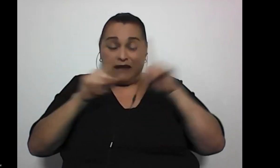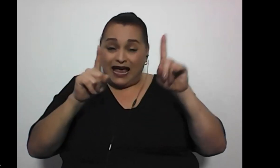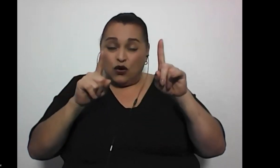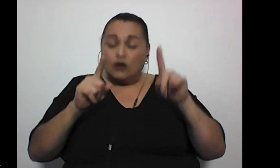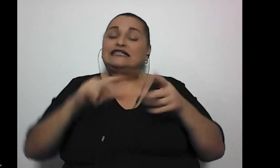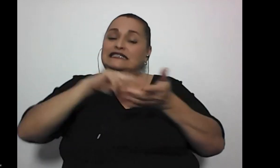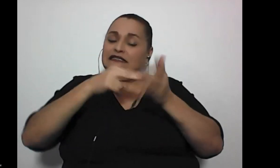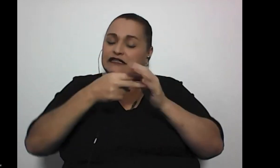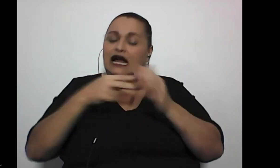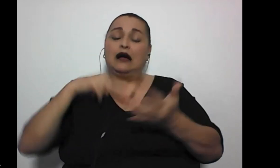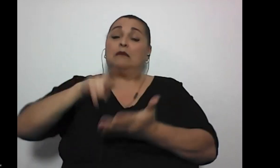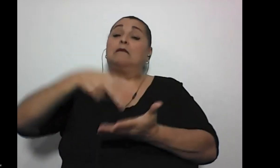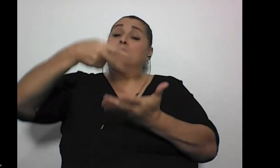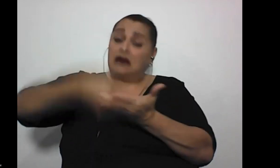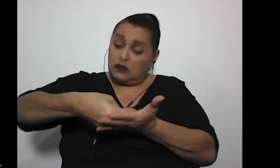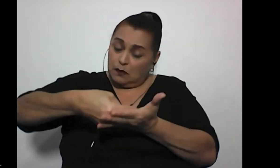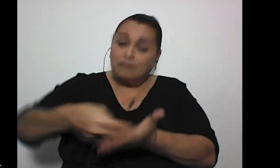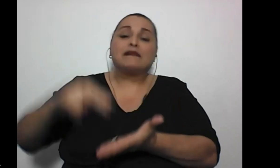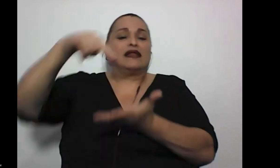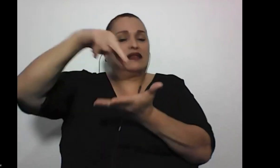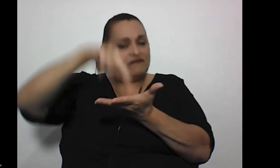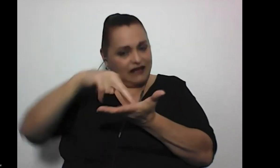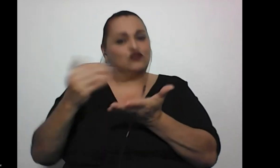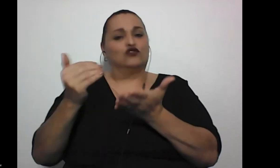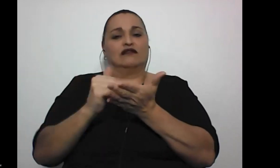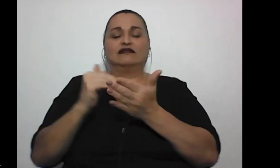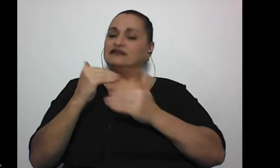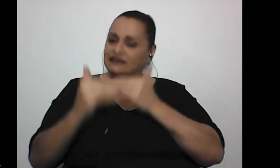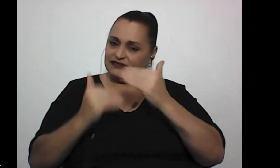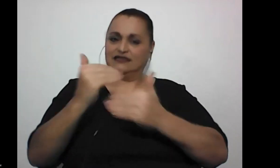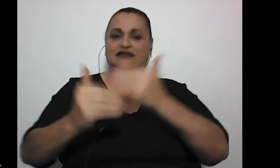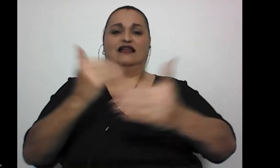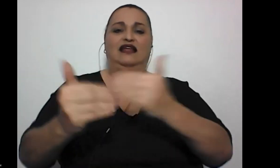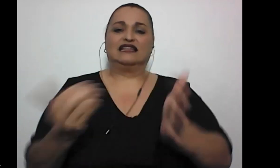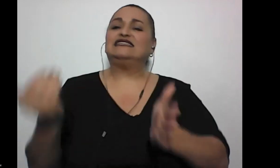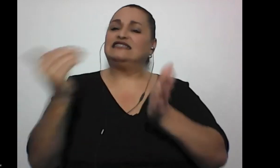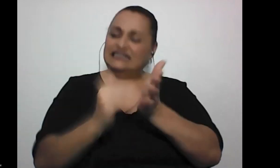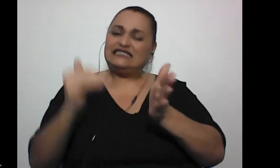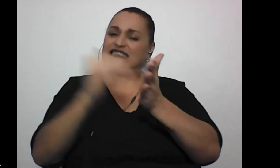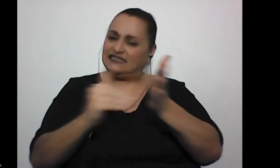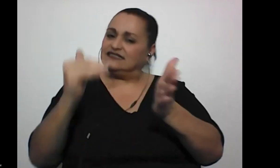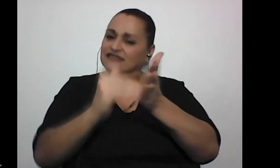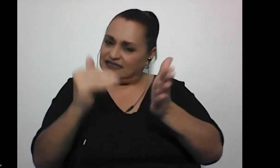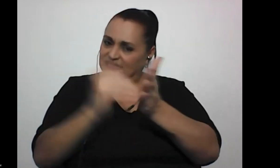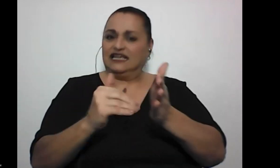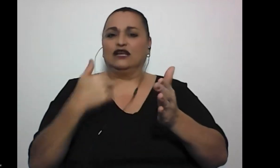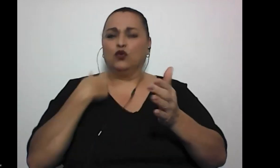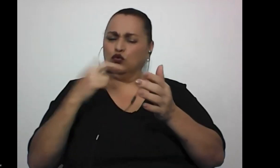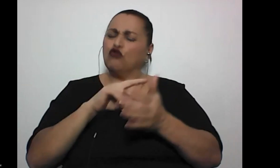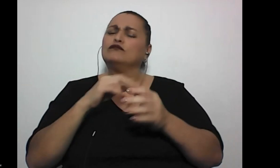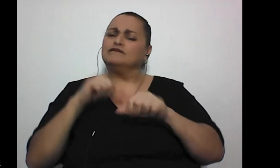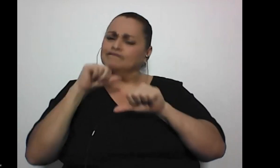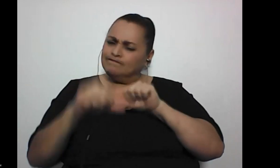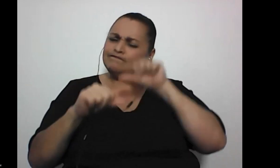en levantarnos las veces que tengamos que levantarnos y seguir adelante, seguir insistiendo, ser resilientes,